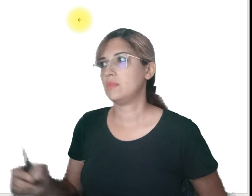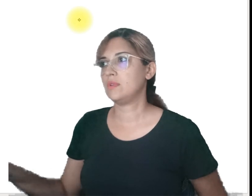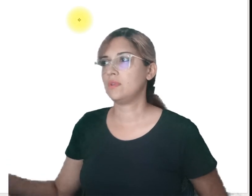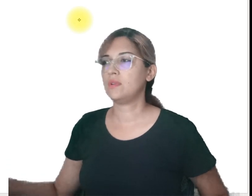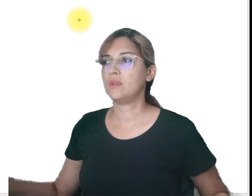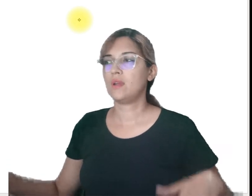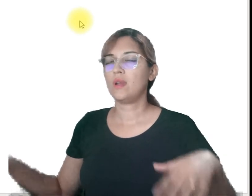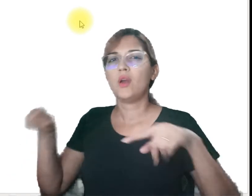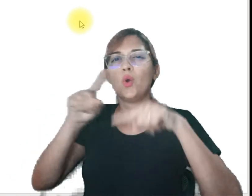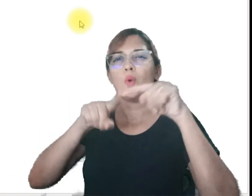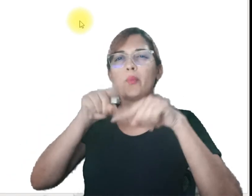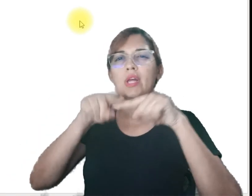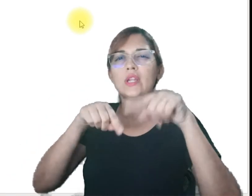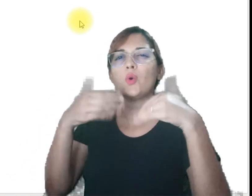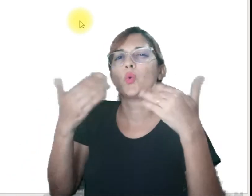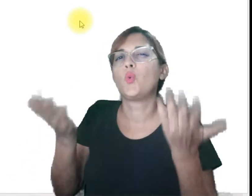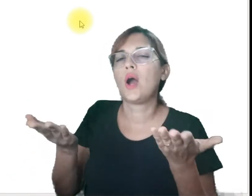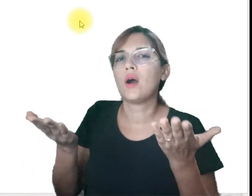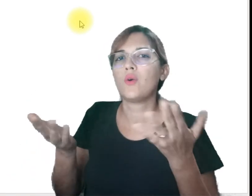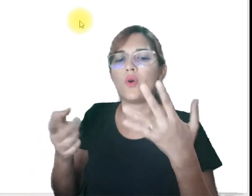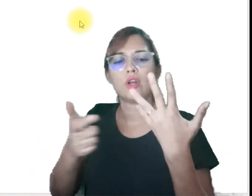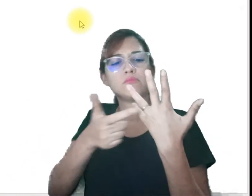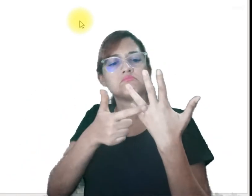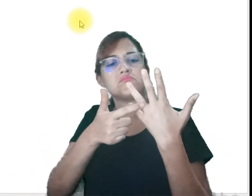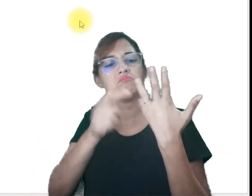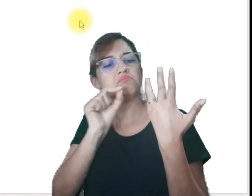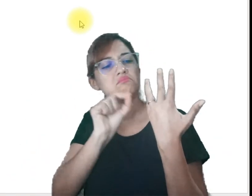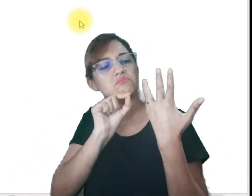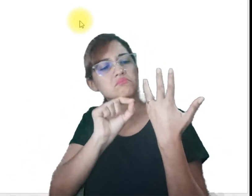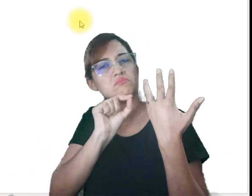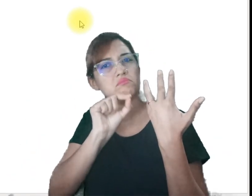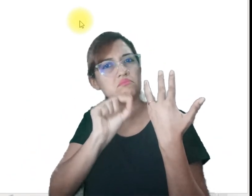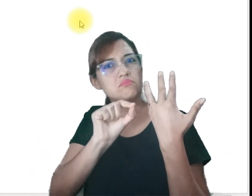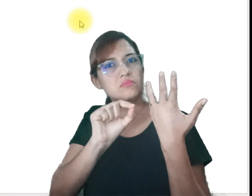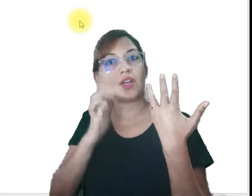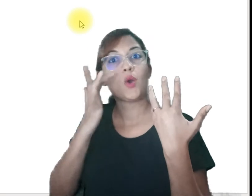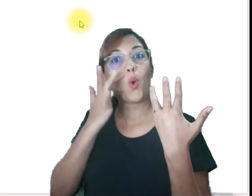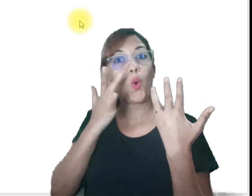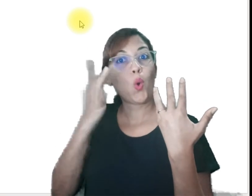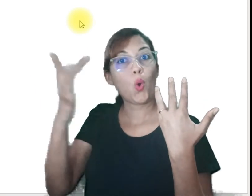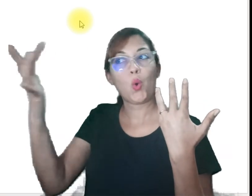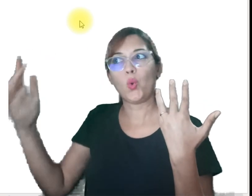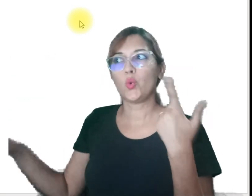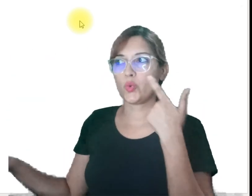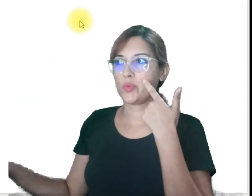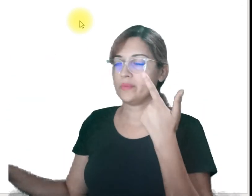Qual o material usado? A aliança é feita de que? De ouro.